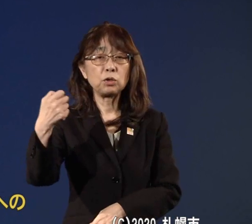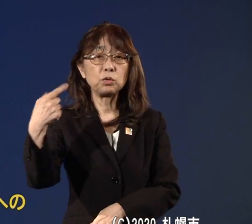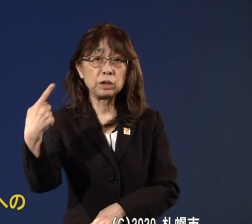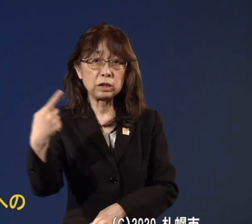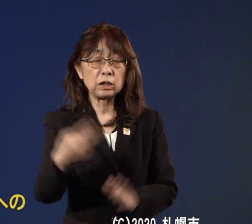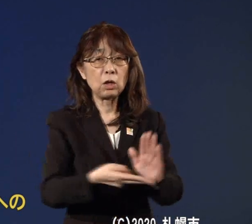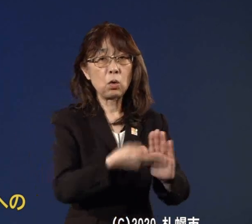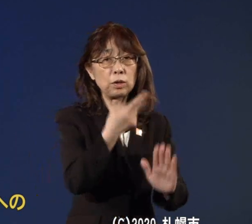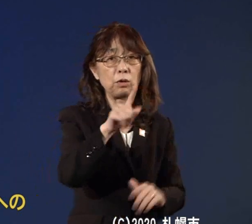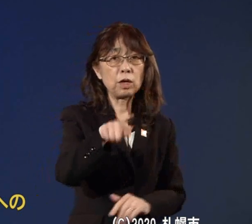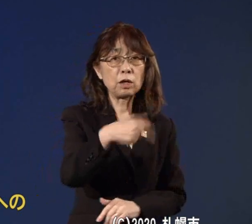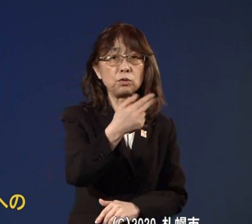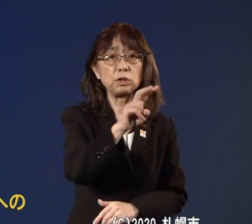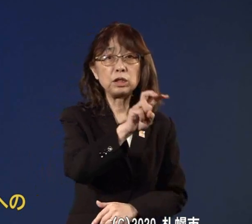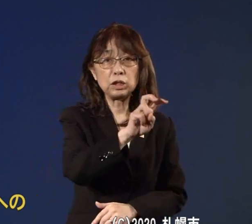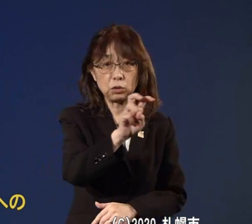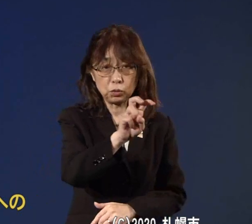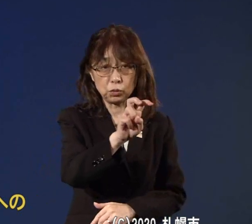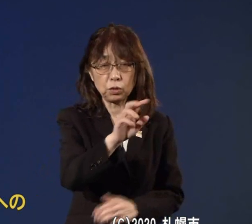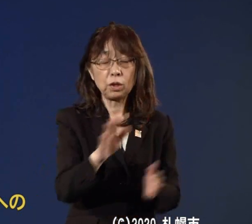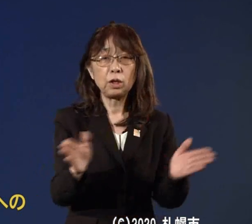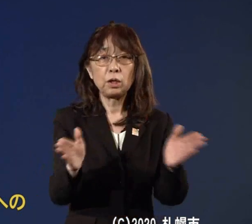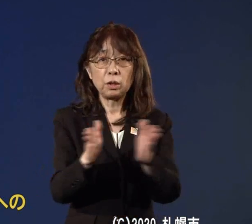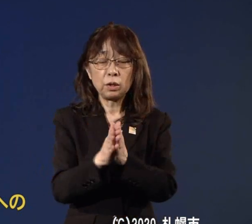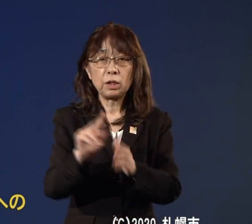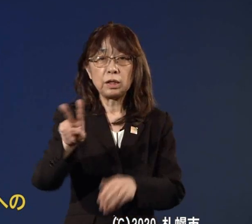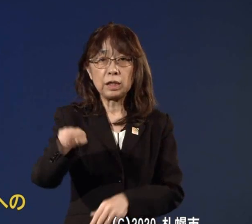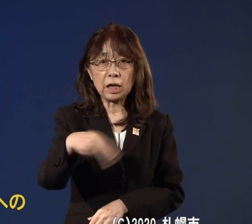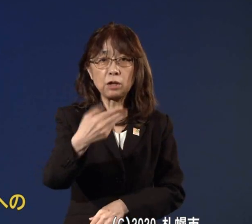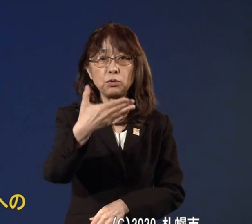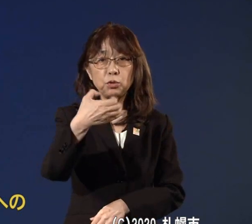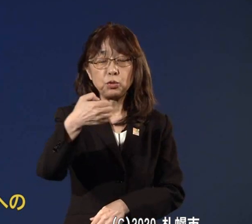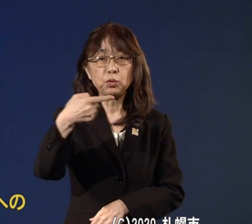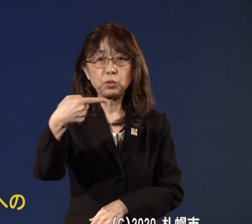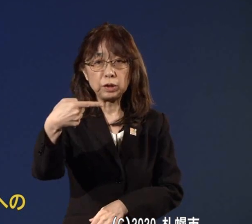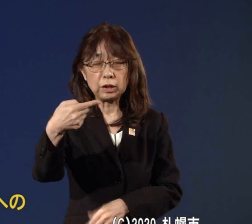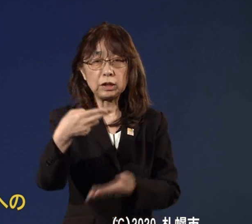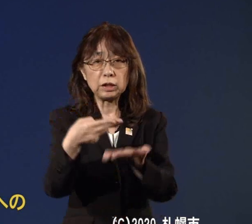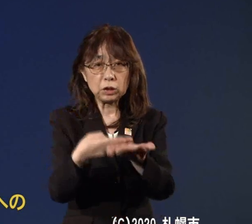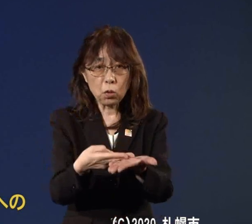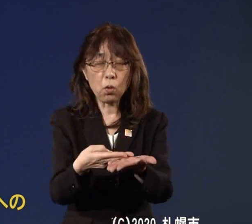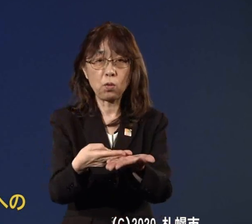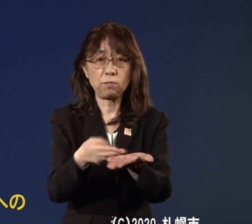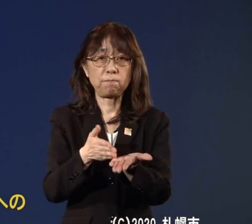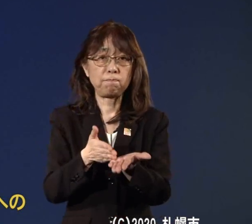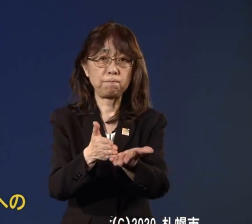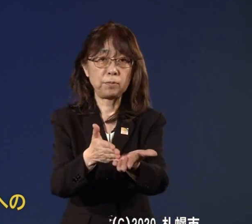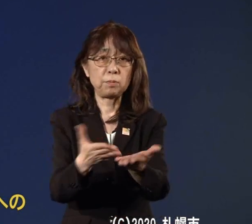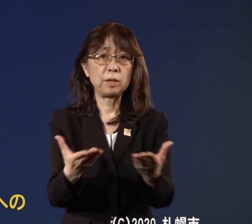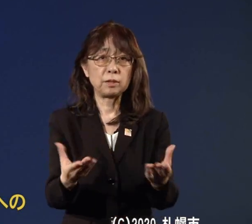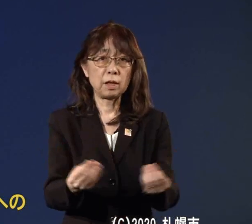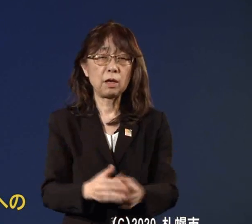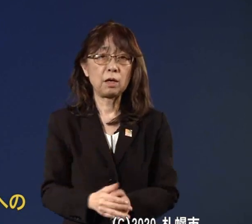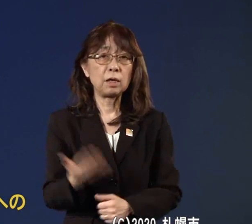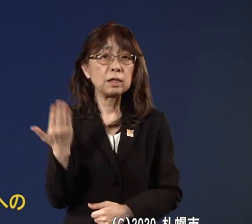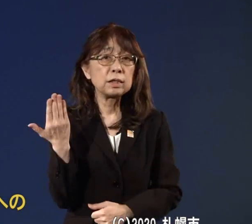の291床ということでお話をさせていただきました昨日の